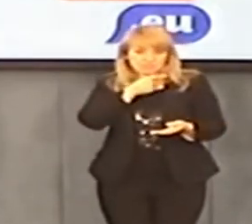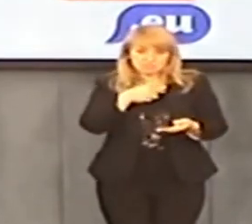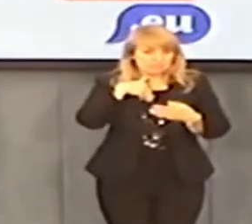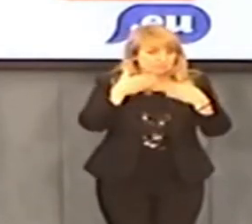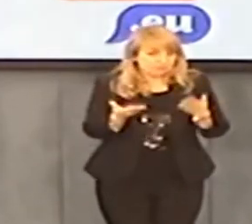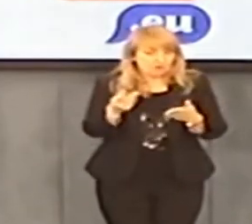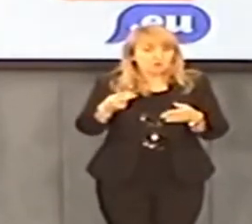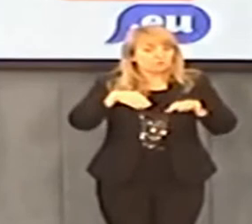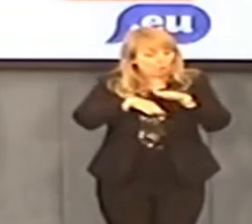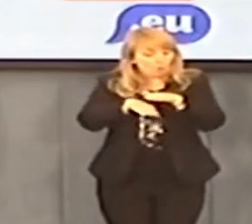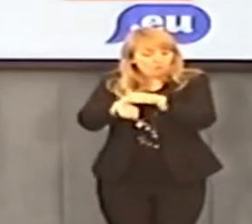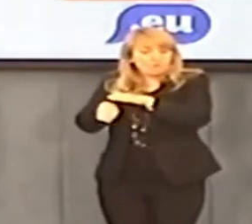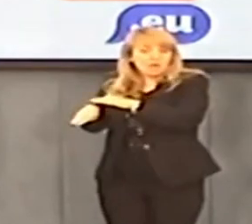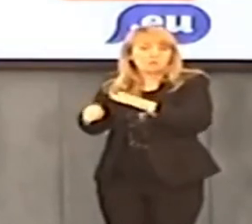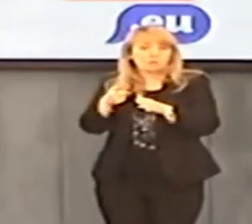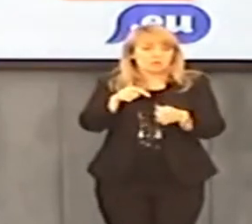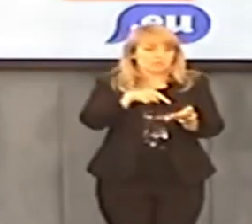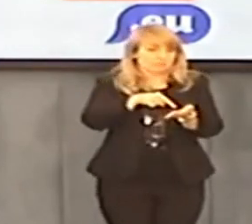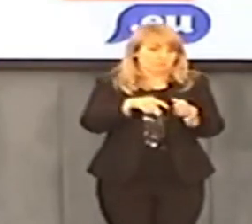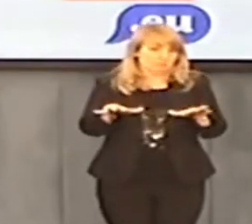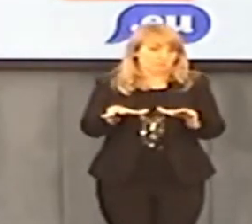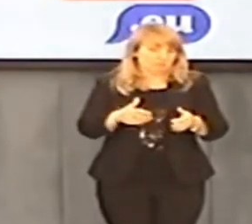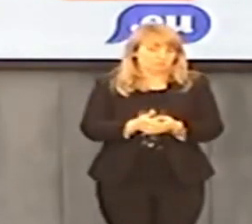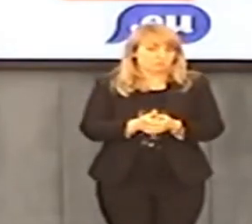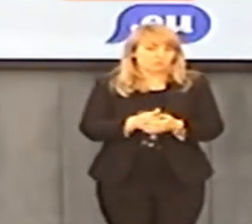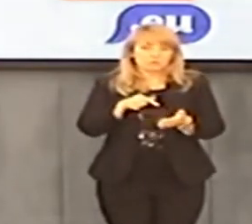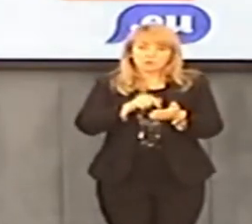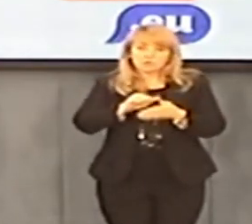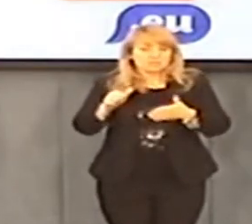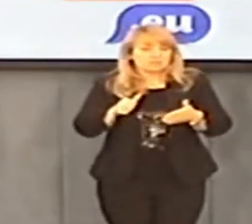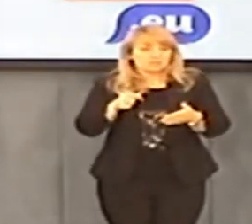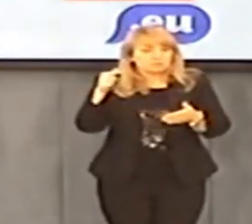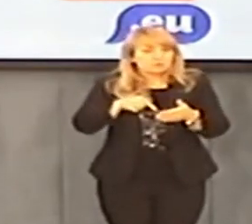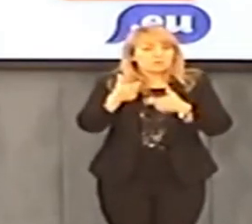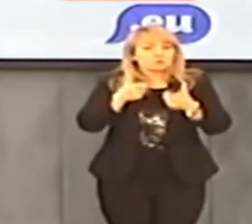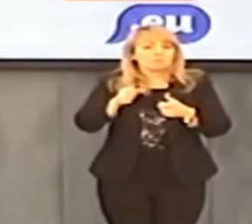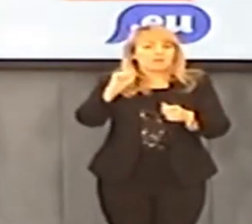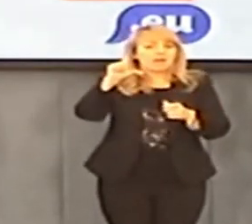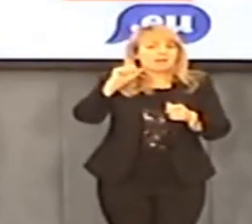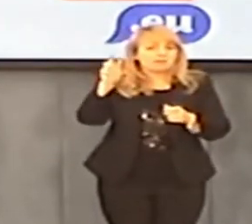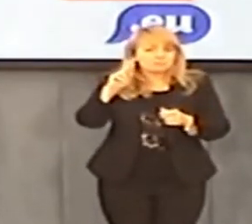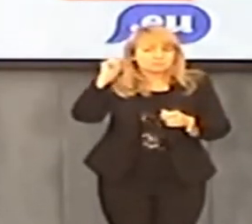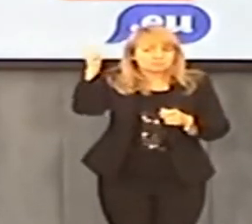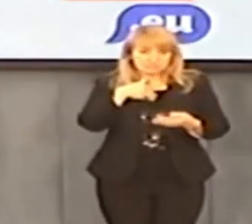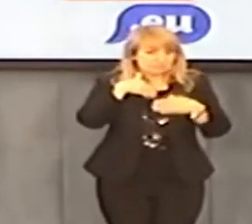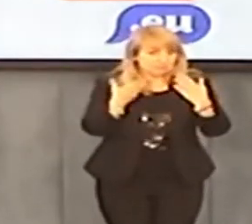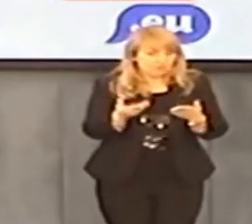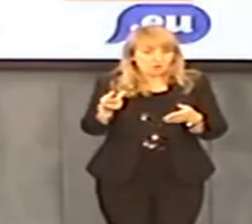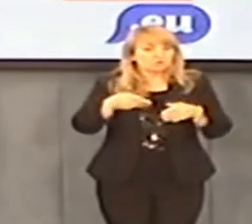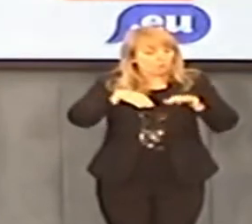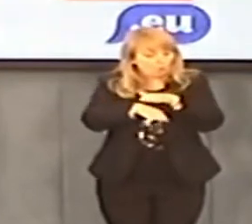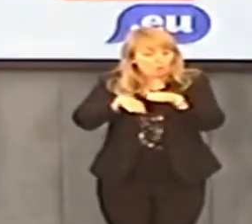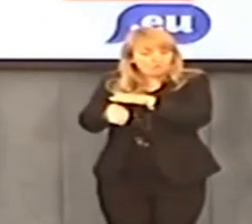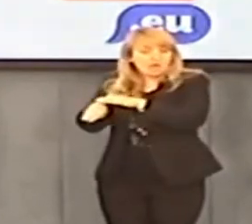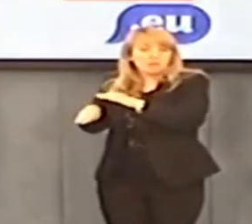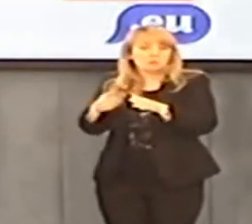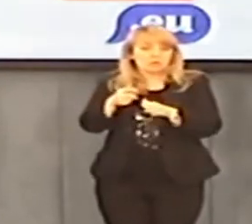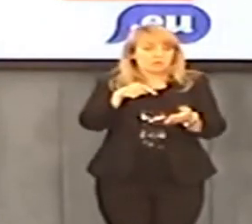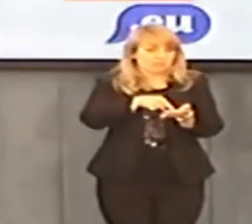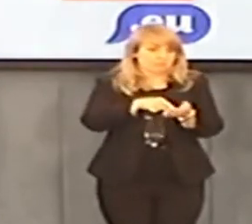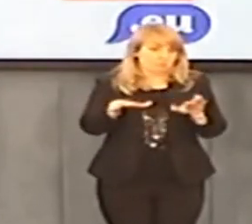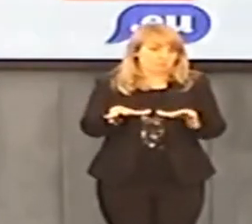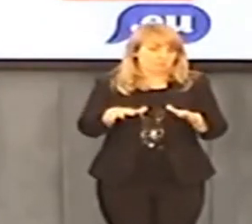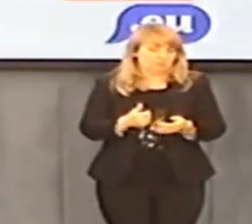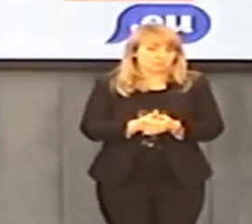stolicą pedofilii, bo to nie jest jedyny przypadek księży pedofilii, którzy się chowają w Watykanie, czy z Argentyny, czy z innych